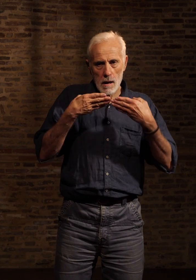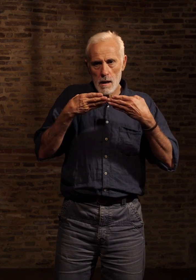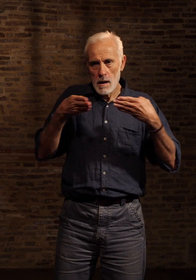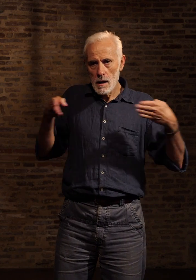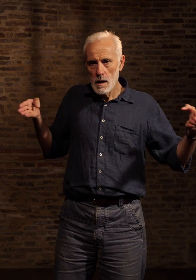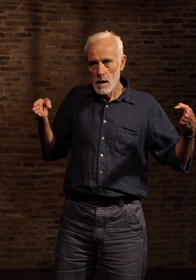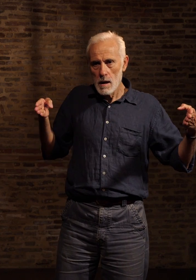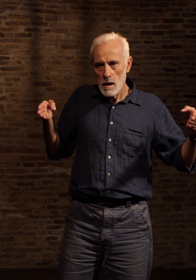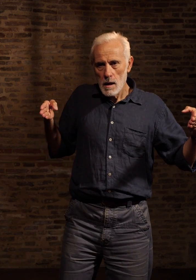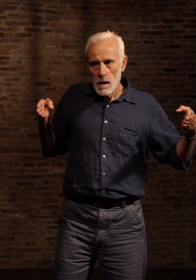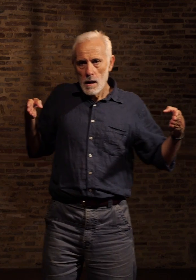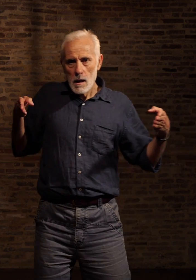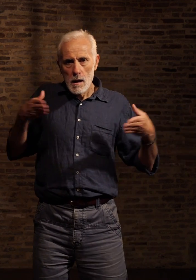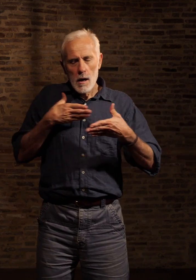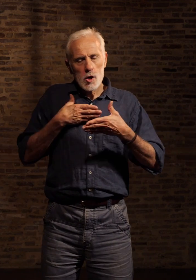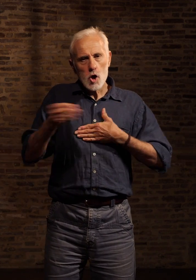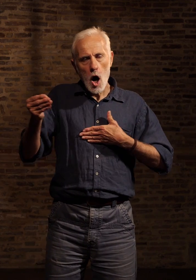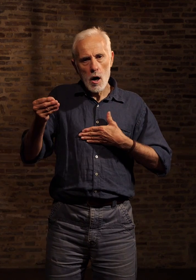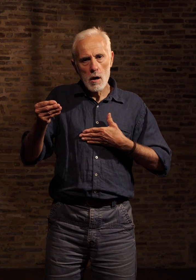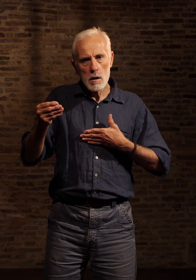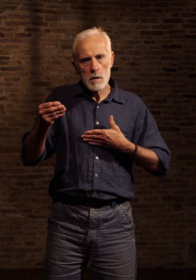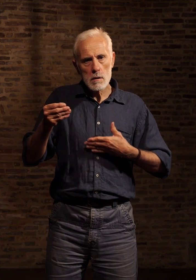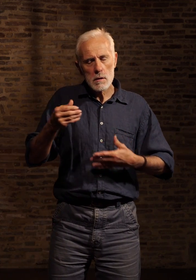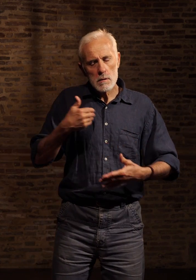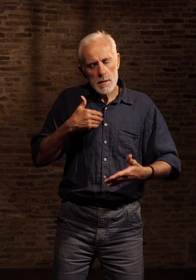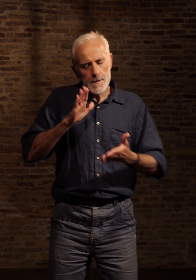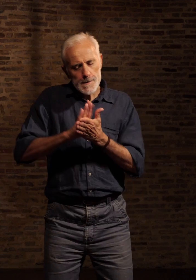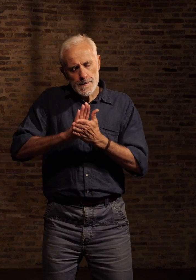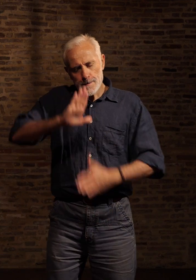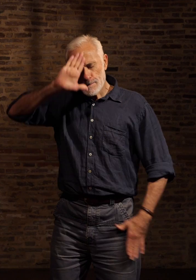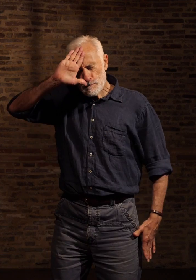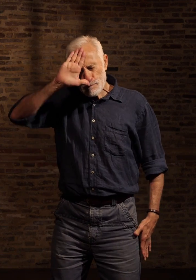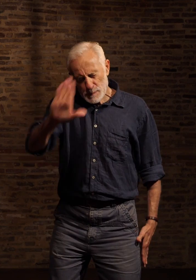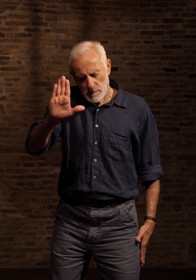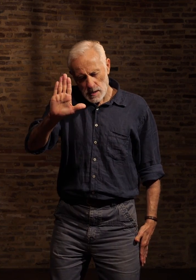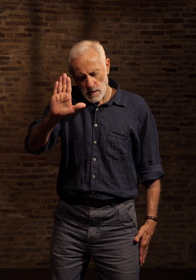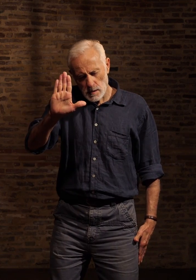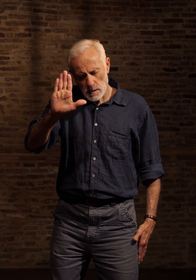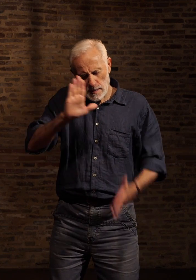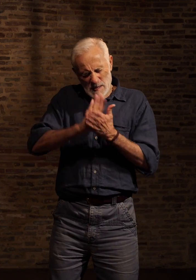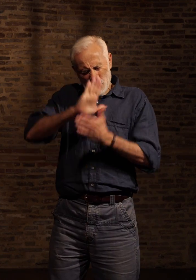le serment sur ce qu'il existe le plus sacré De ne plus jamais y remettre les pieds de mon vivant